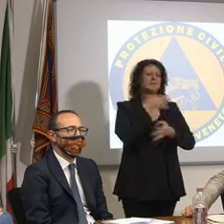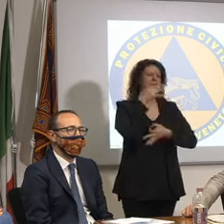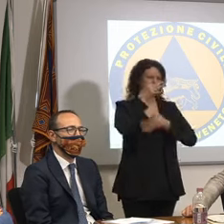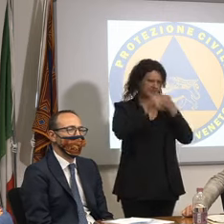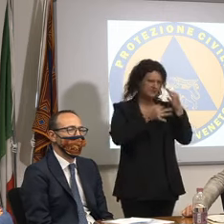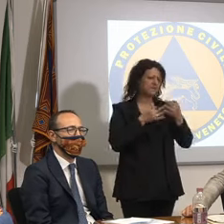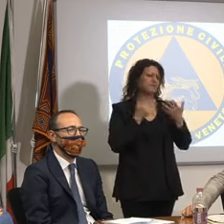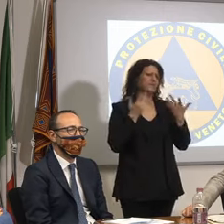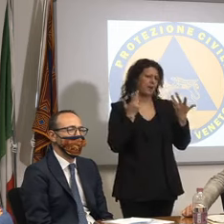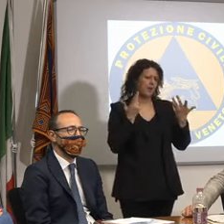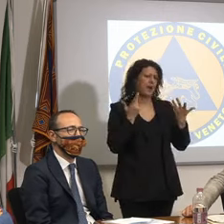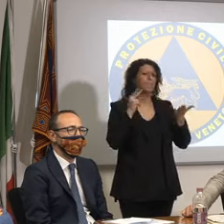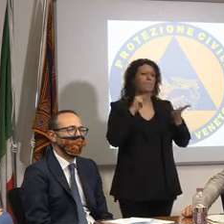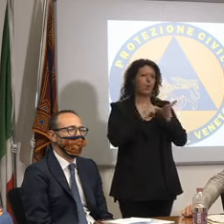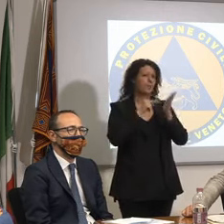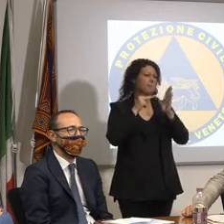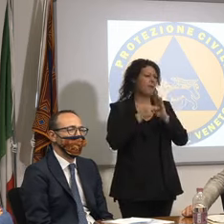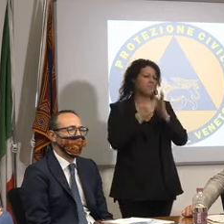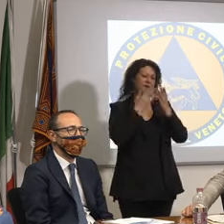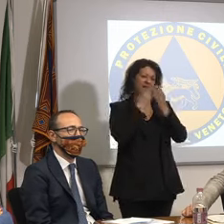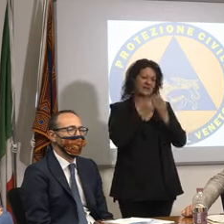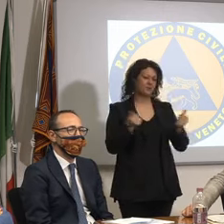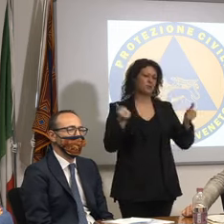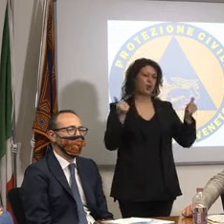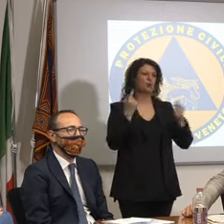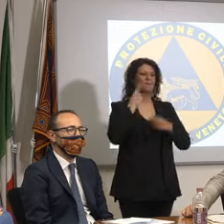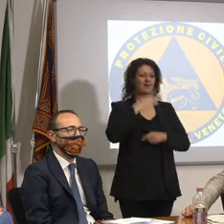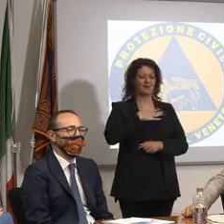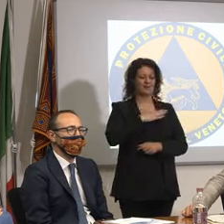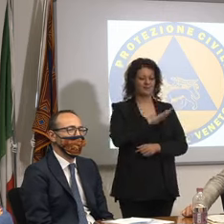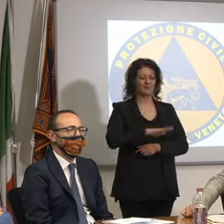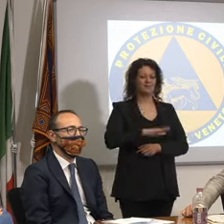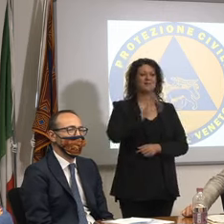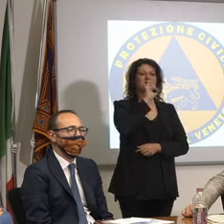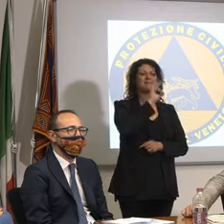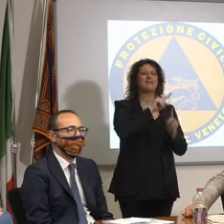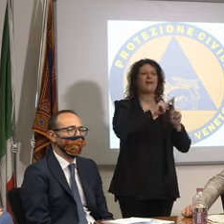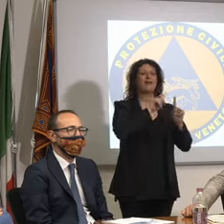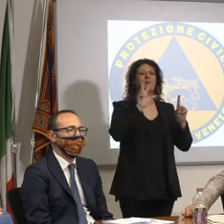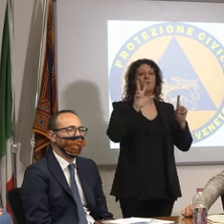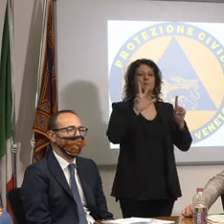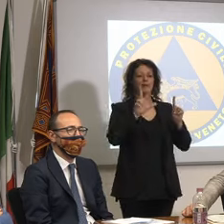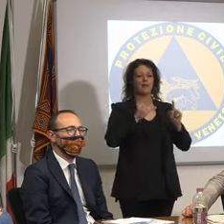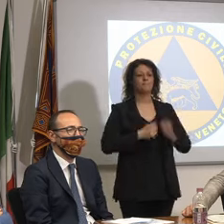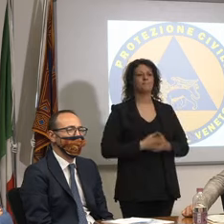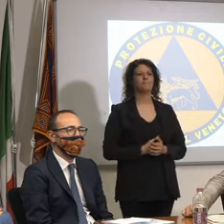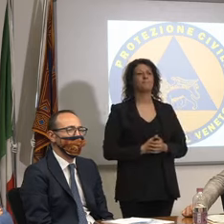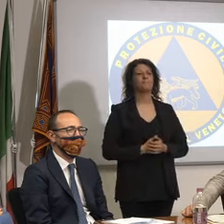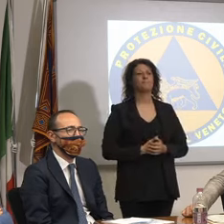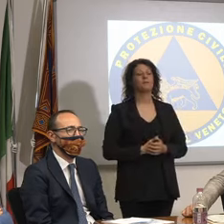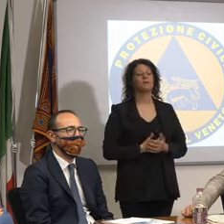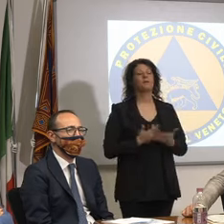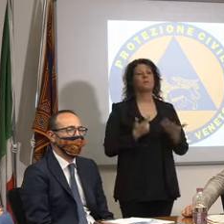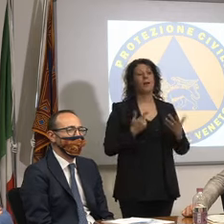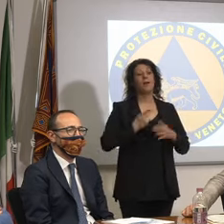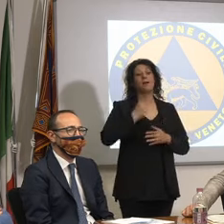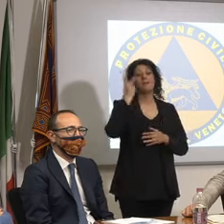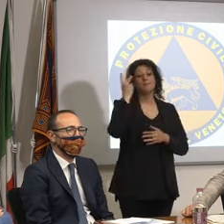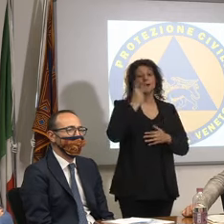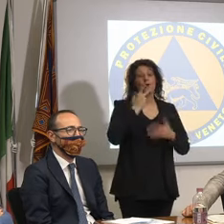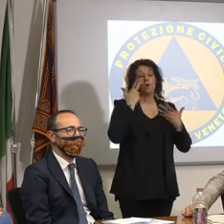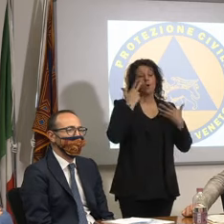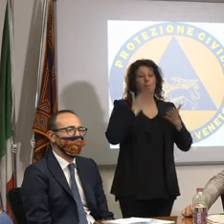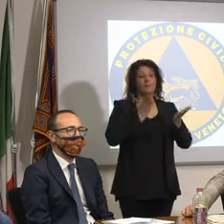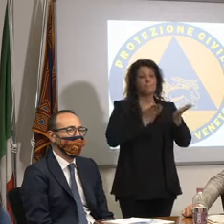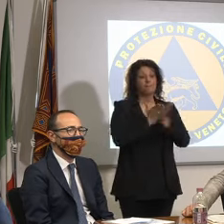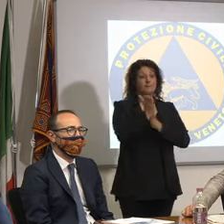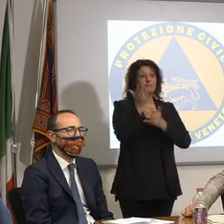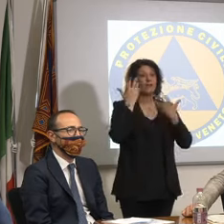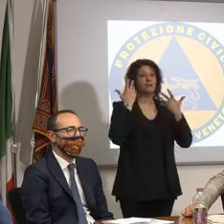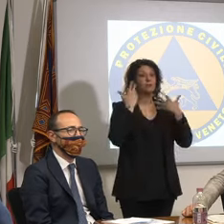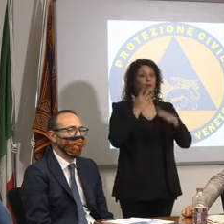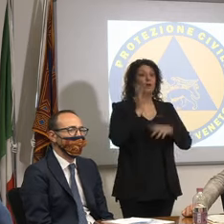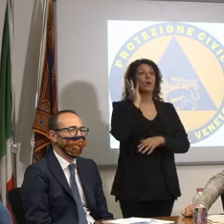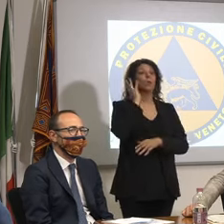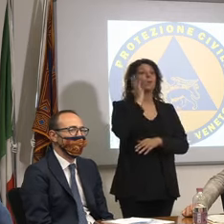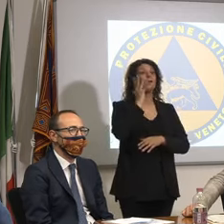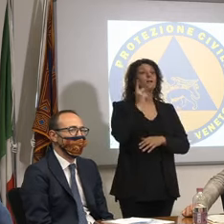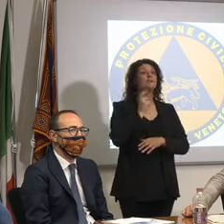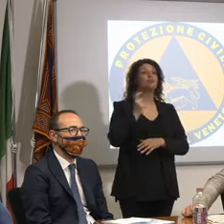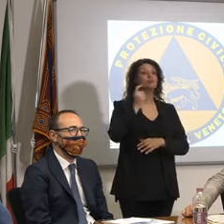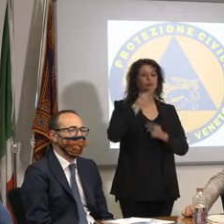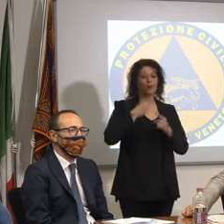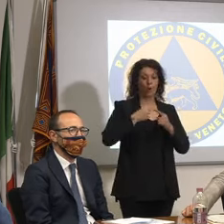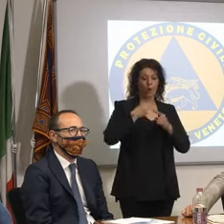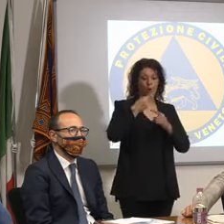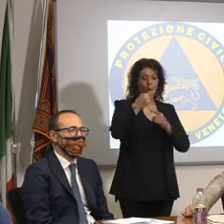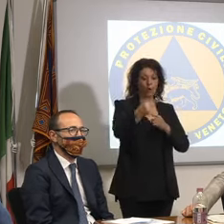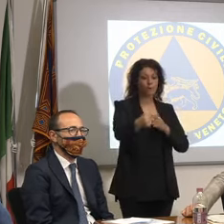abbiamo risolto anche lo 03 siamo rimasti però scoperti per quanto 15 giorni ormai 15 giorni di linea guida